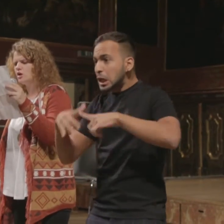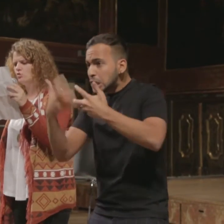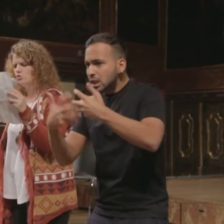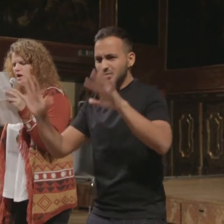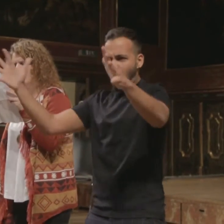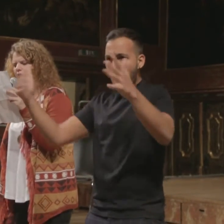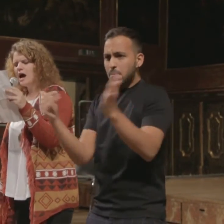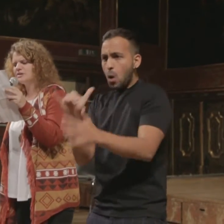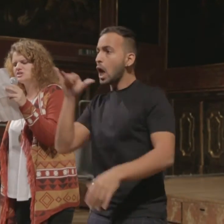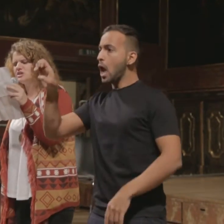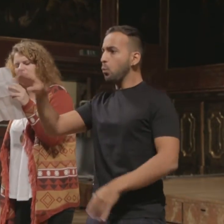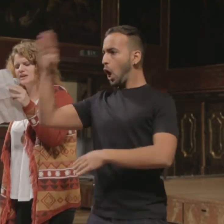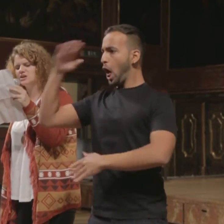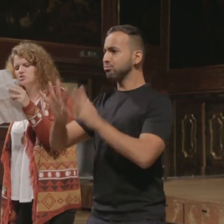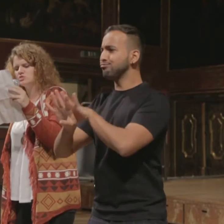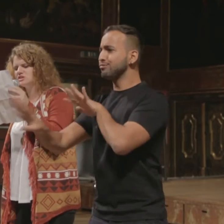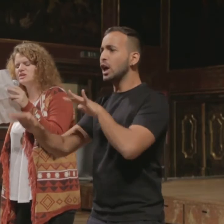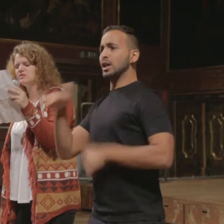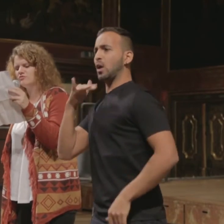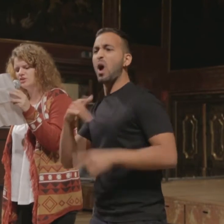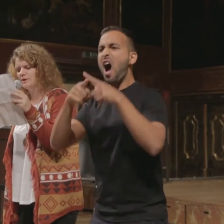EU-Herr. Aber das sind die anderen, die schuld sind. Nicht wir.